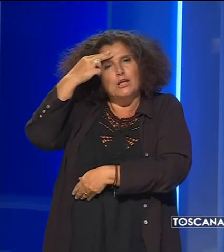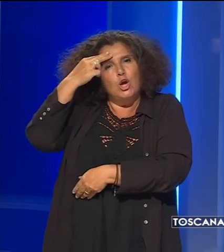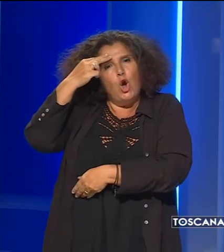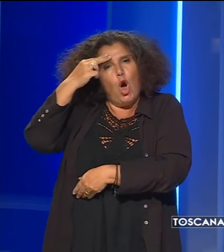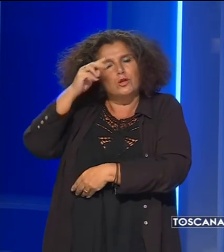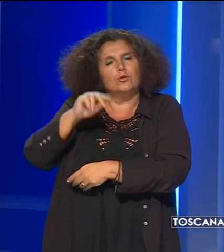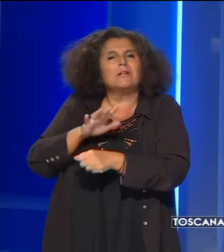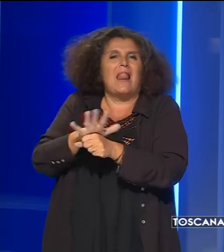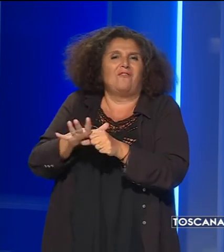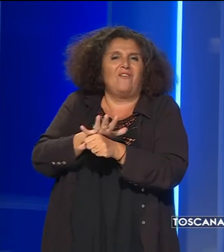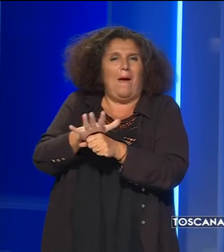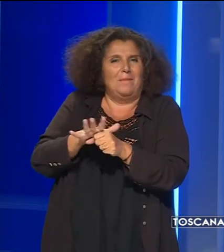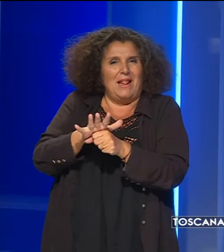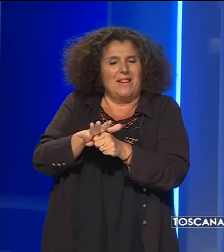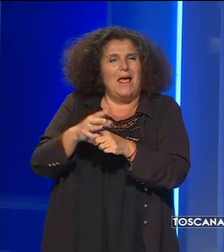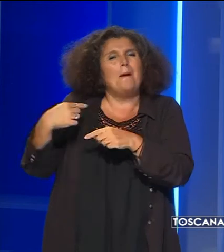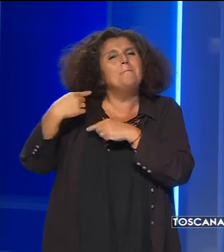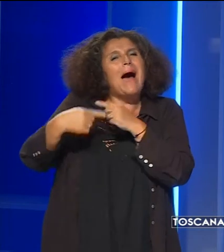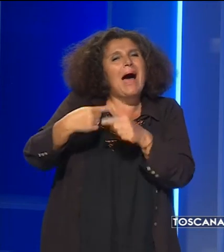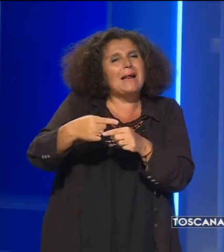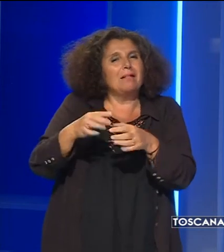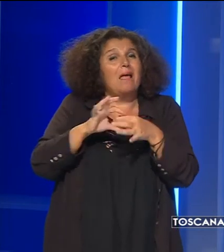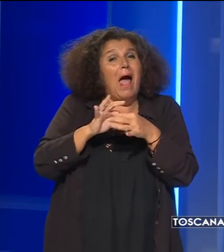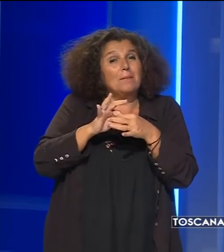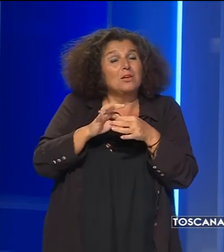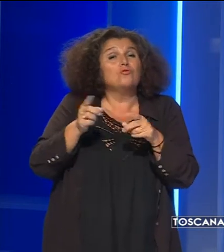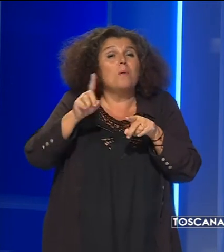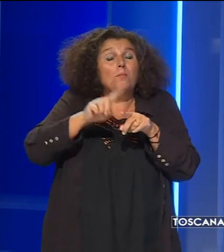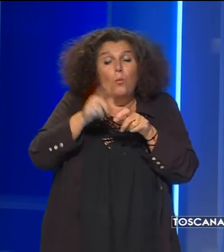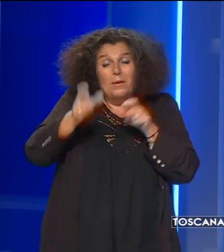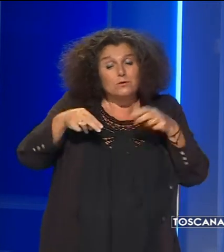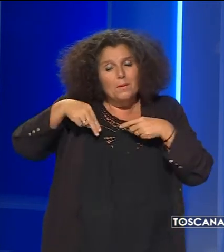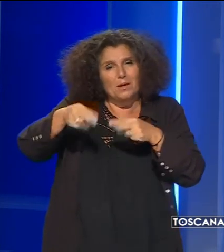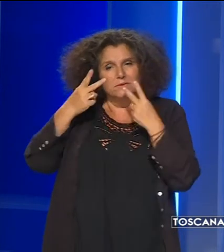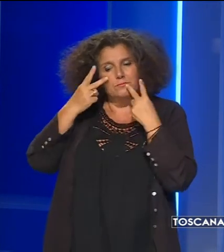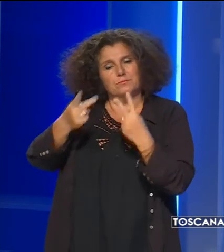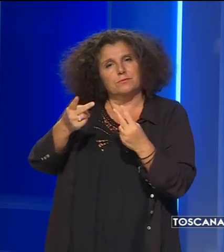da parte di familiari, parenti, amici ma anche ignari passanti